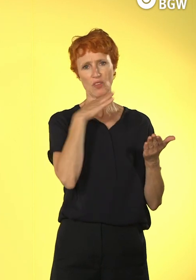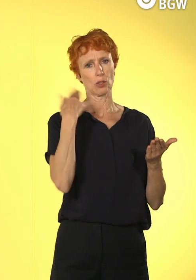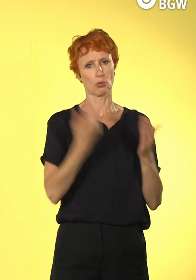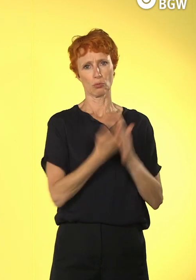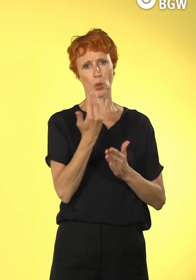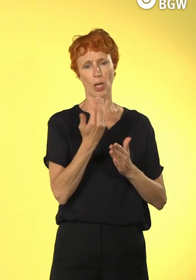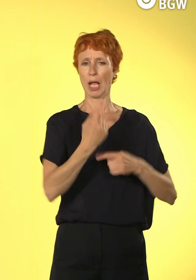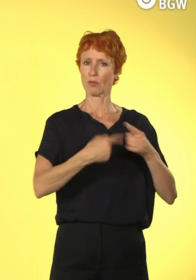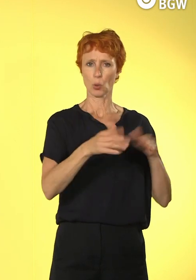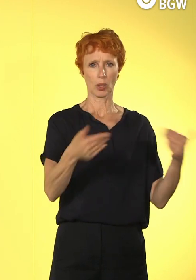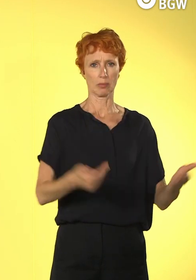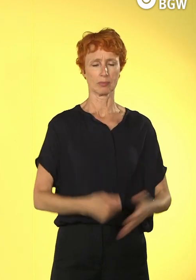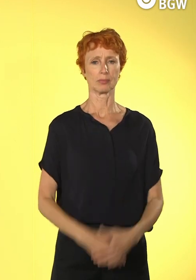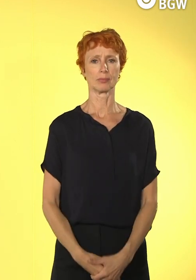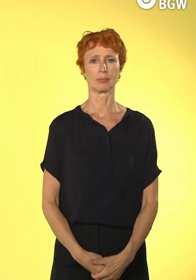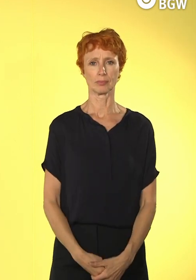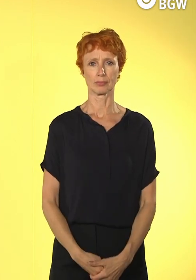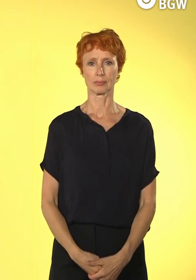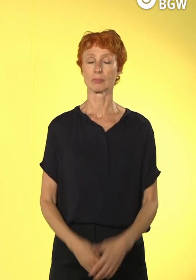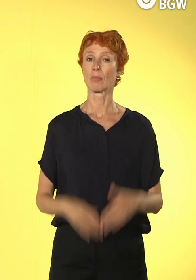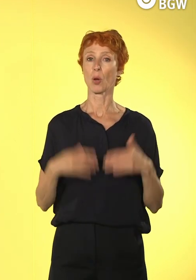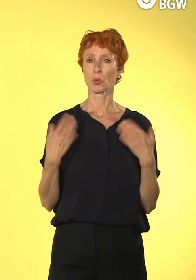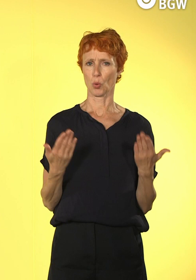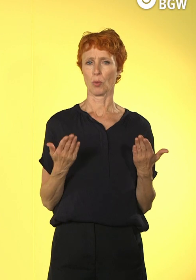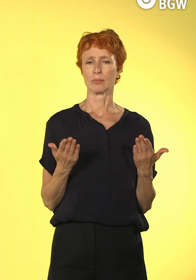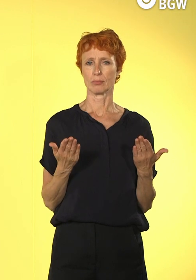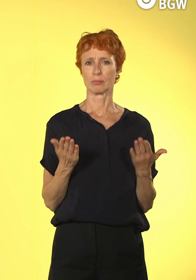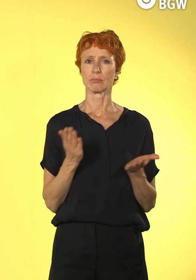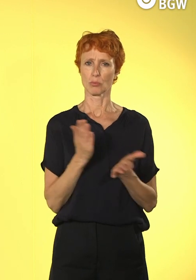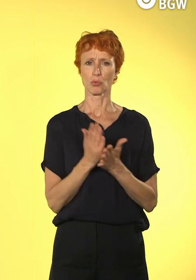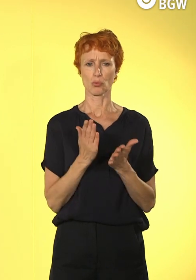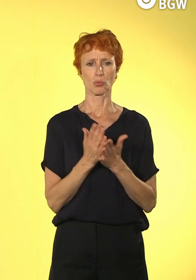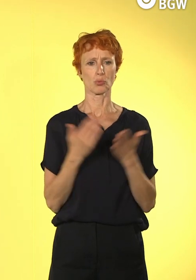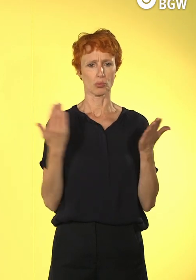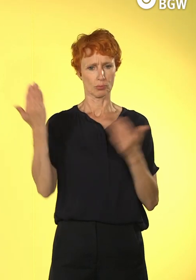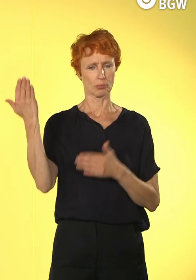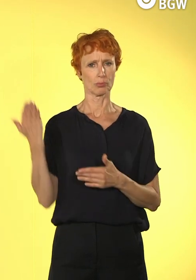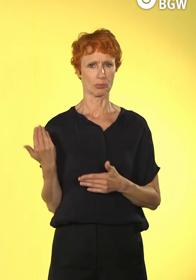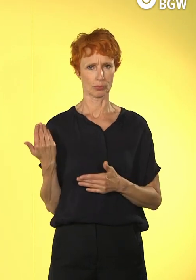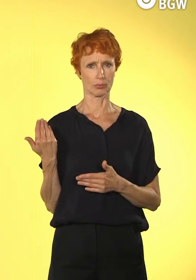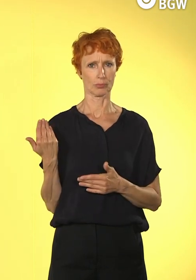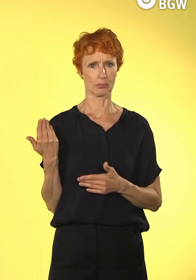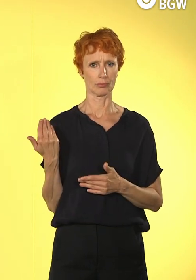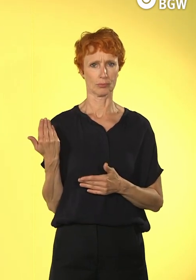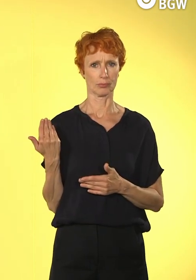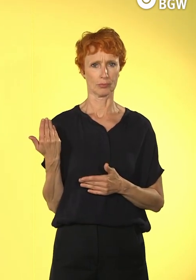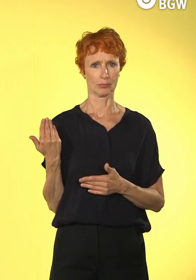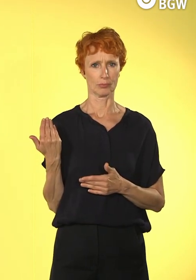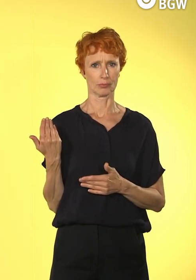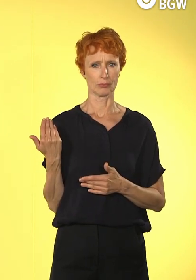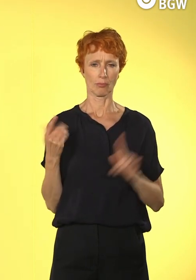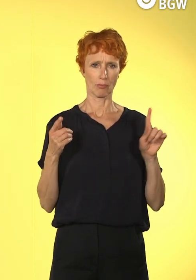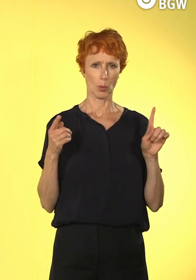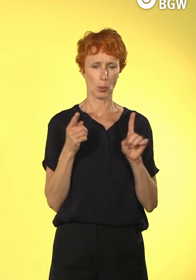Ja, und ansonsten war das, glaube ich, selbst erläuternd. auch hier nur eine kurze